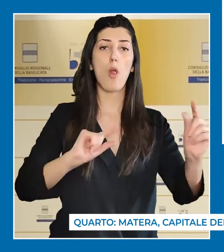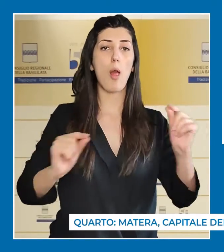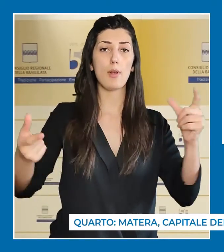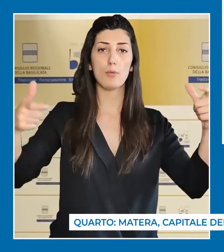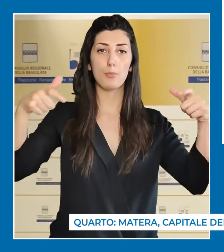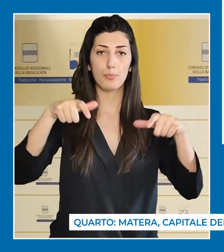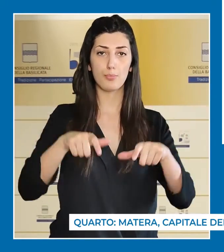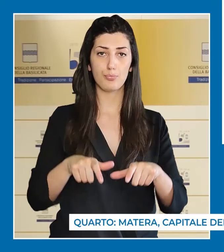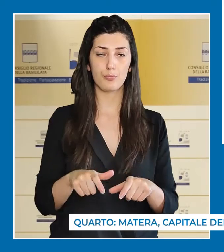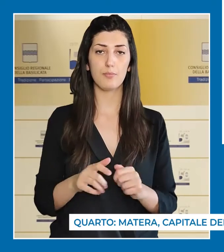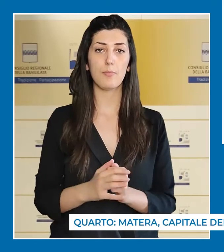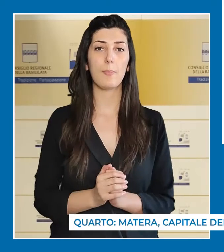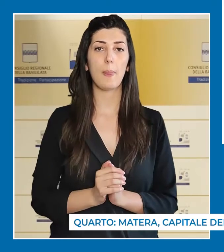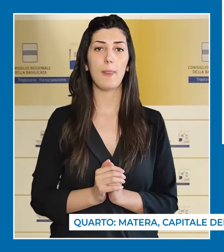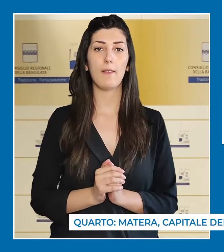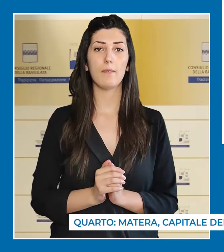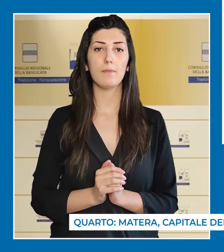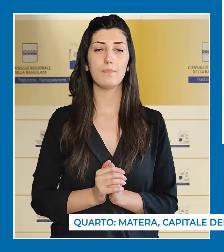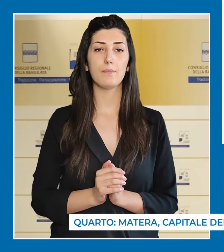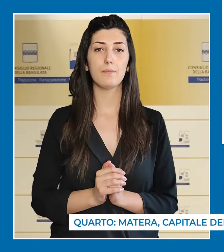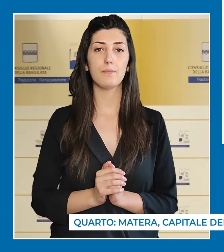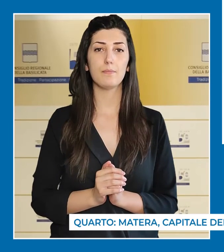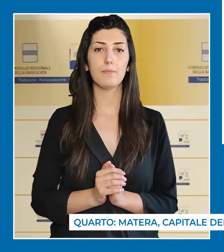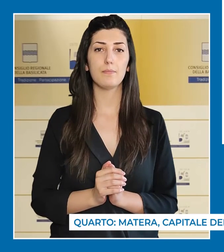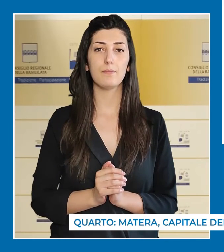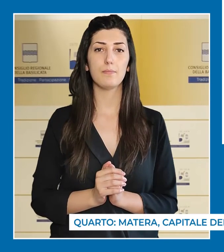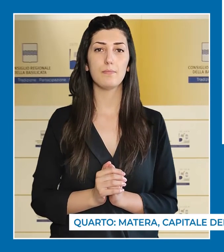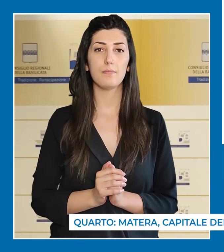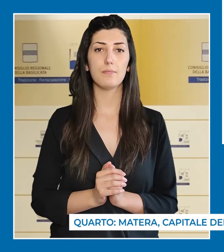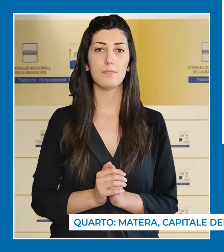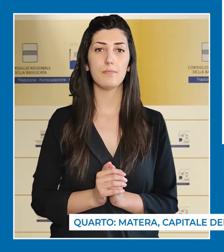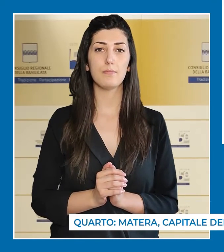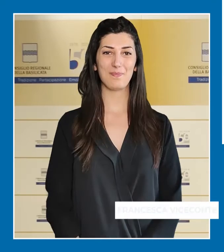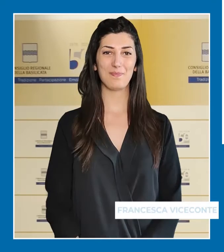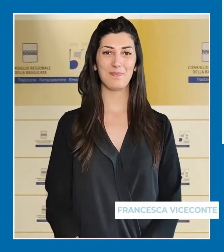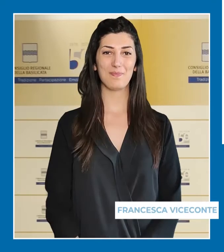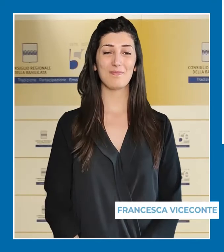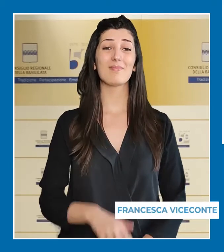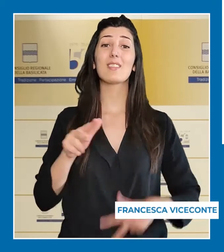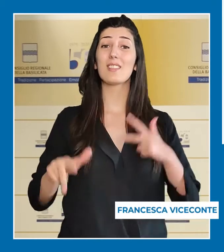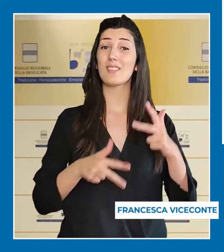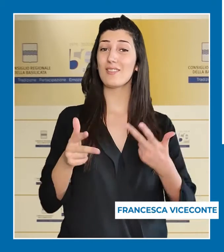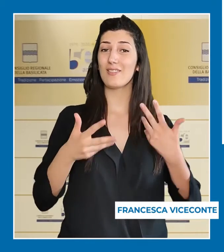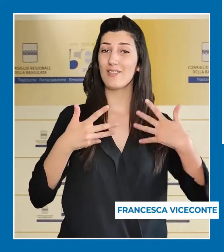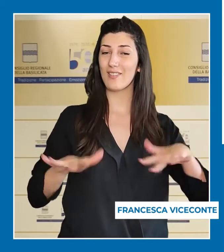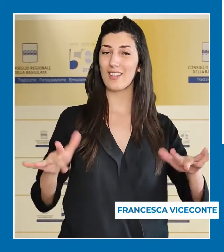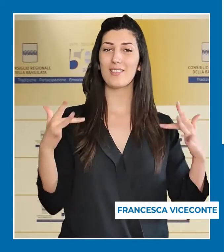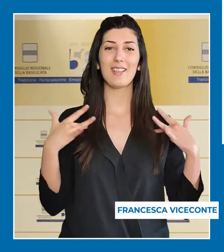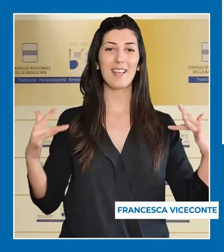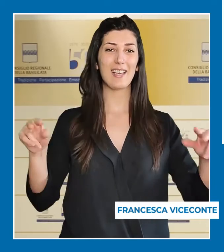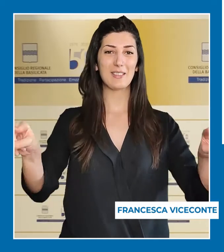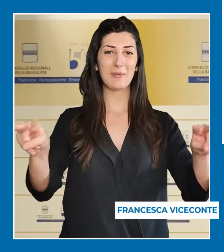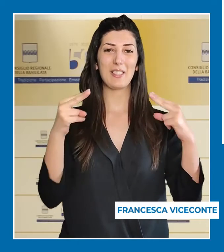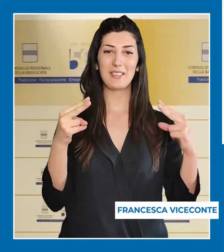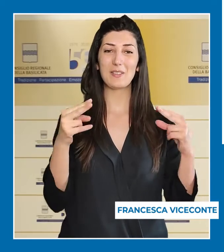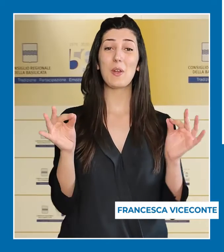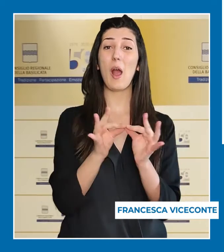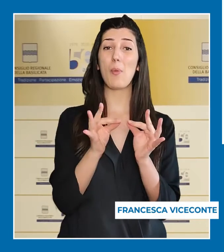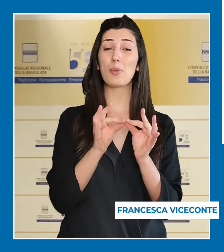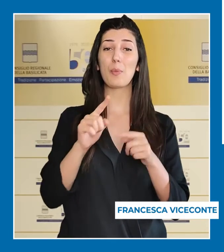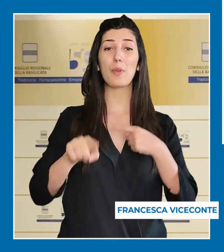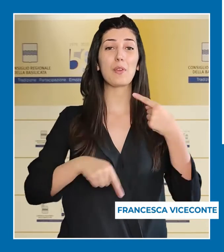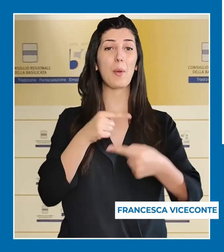ridimensionare il fenomeno dello spopolamento. È tutto, grazie per l'attenzione